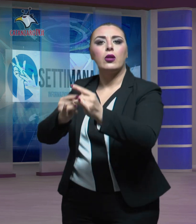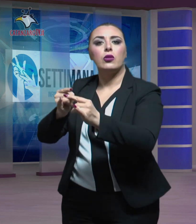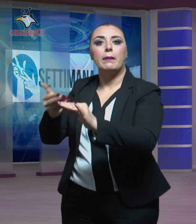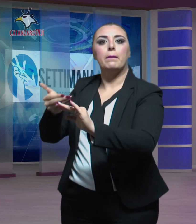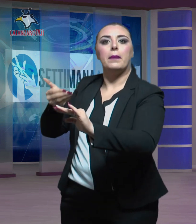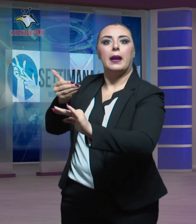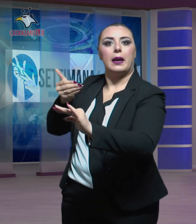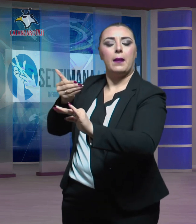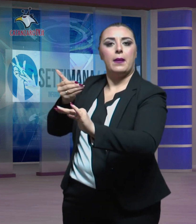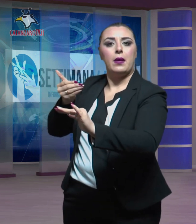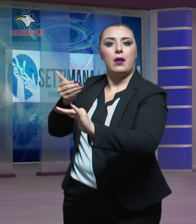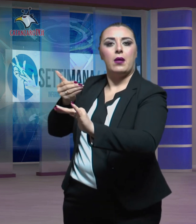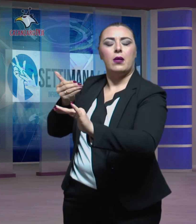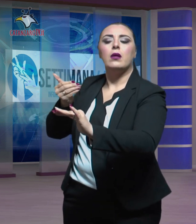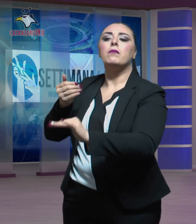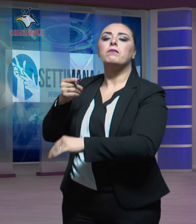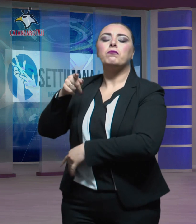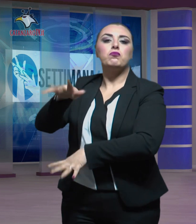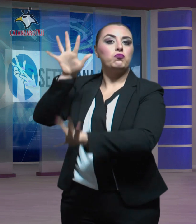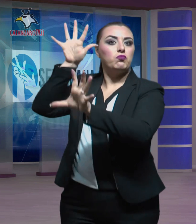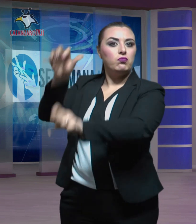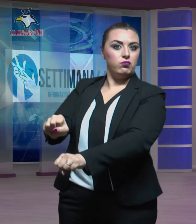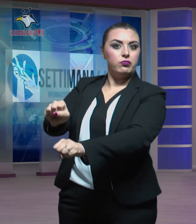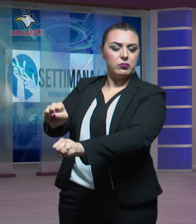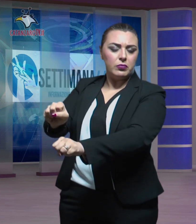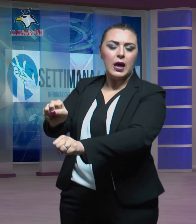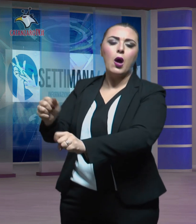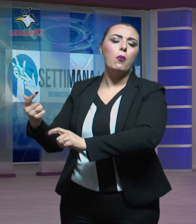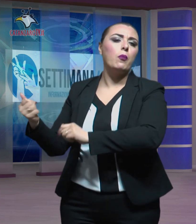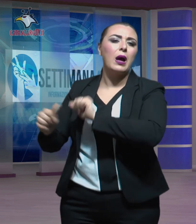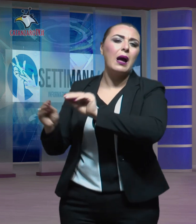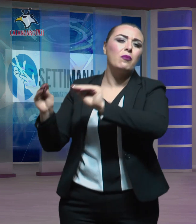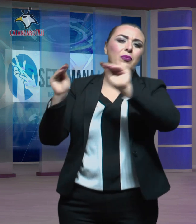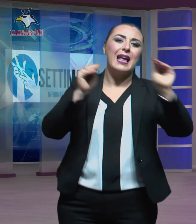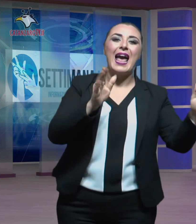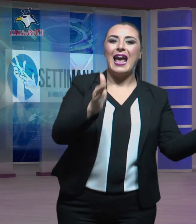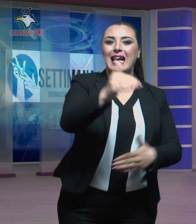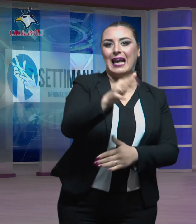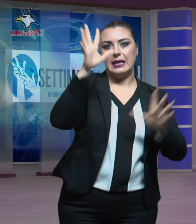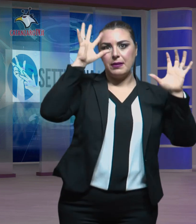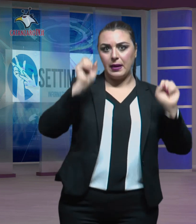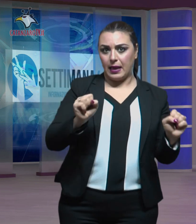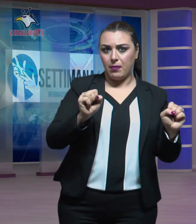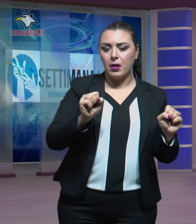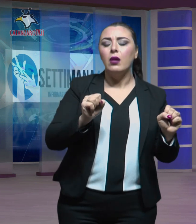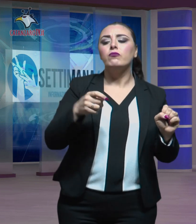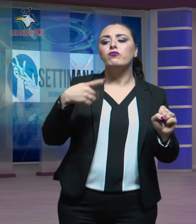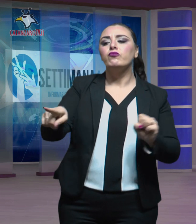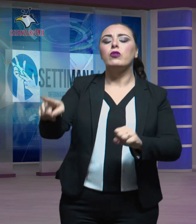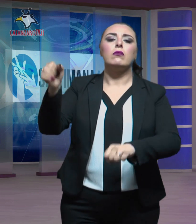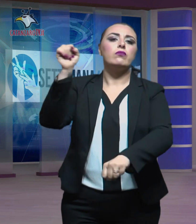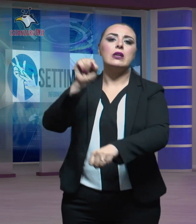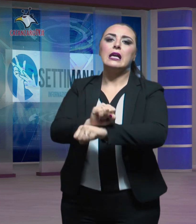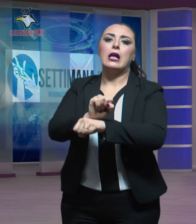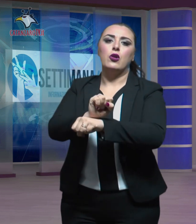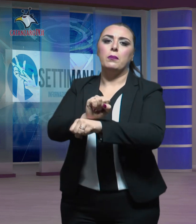precedenza. Condotto con qualche difficoltà in caserma, per il ragazzo sono